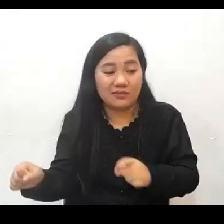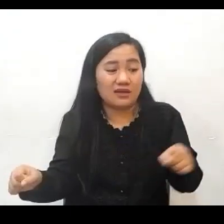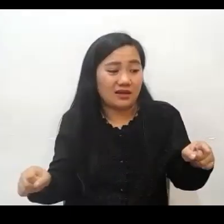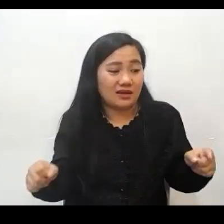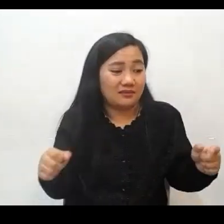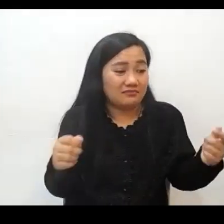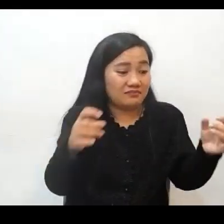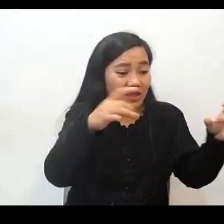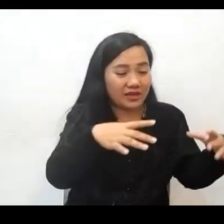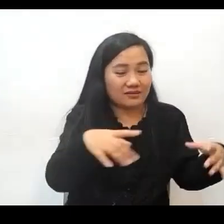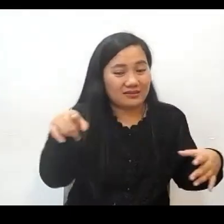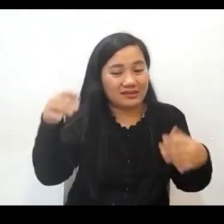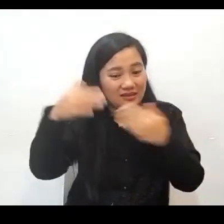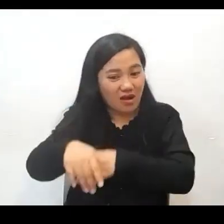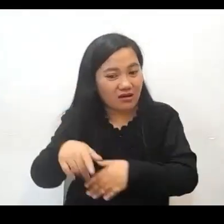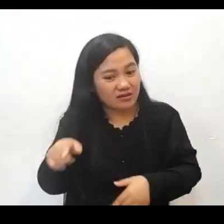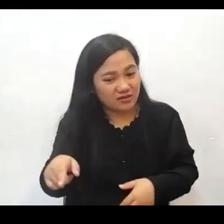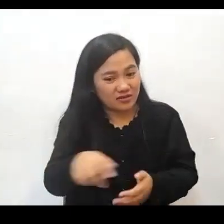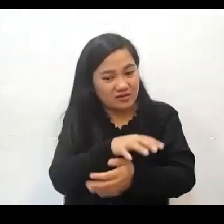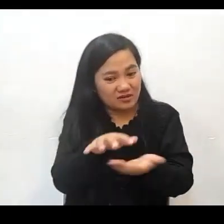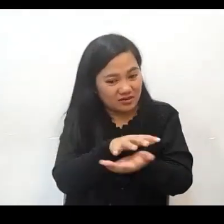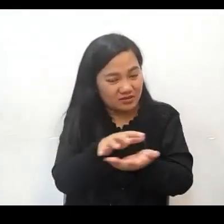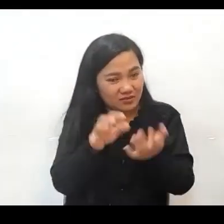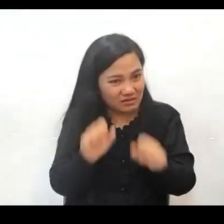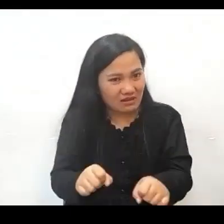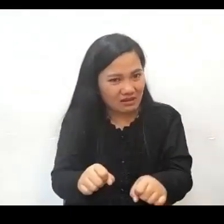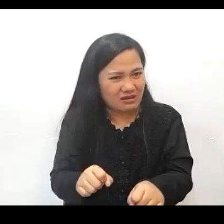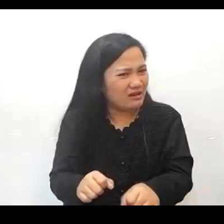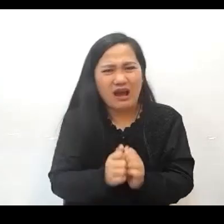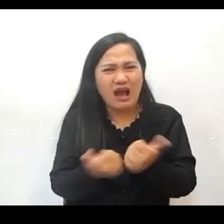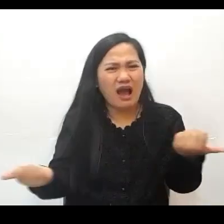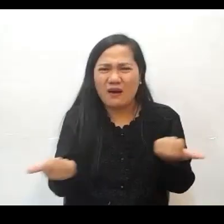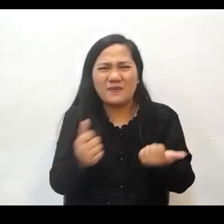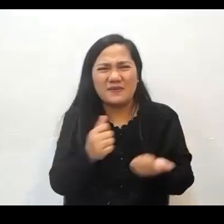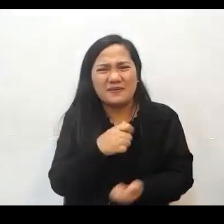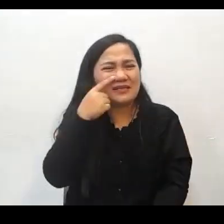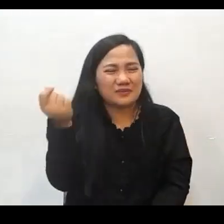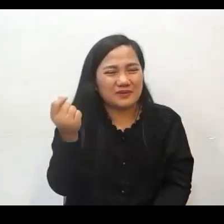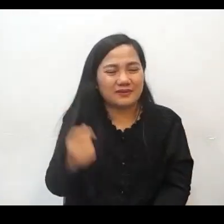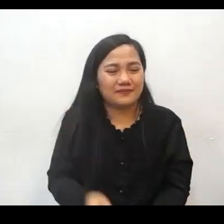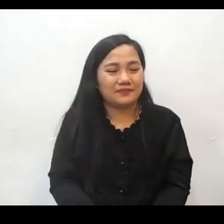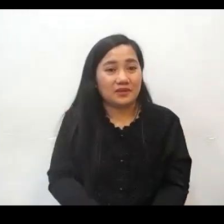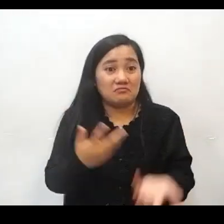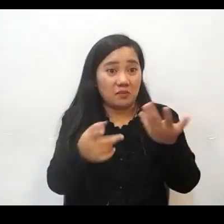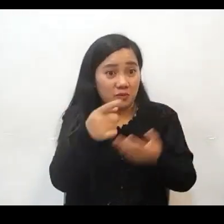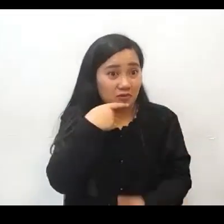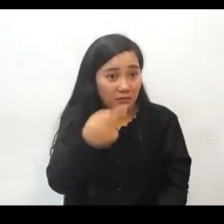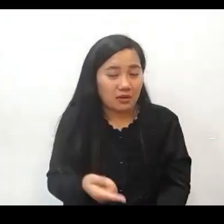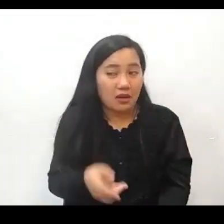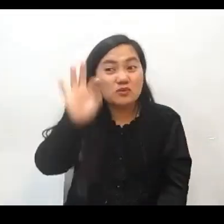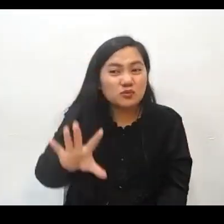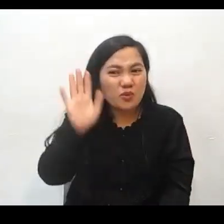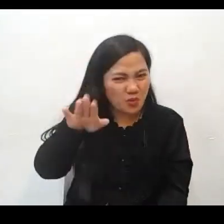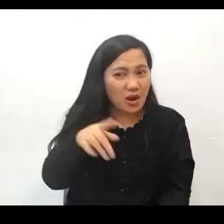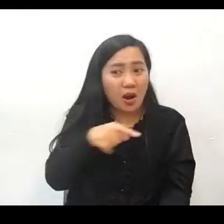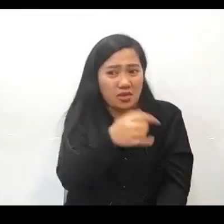if I evangelize either may okay. Kaya sasabihin niya pa ah Pastor kapag in-evangelize ko naman yan ayos naman yun. I want to ask